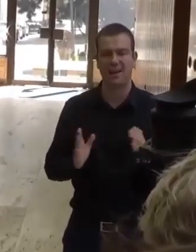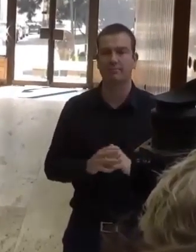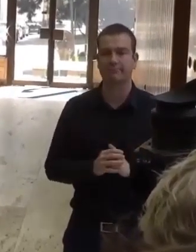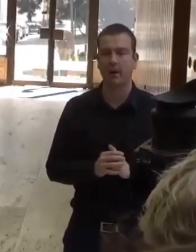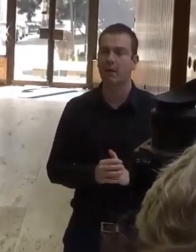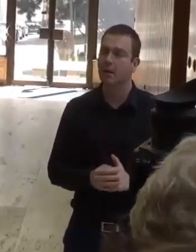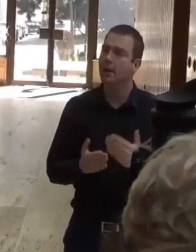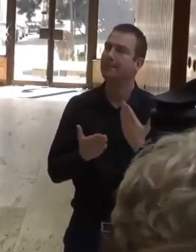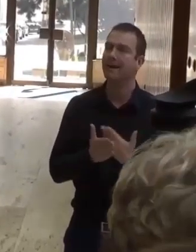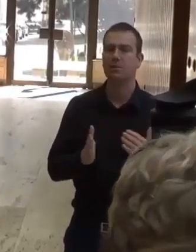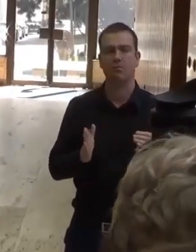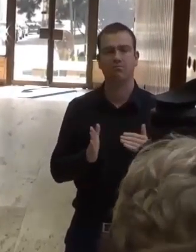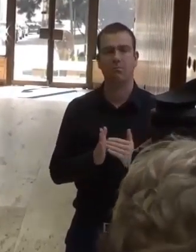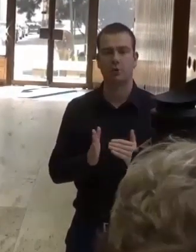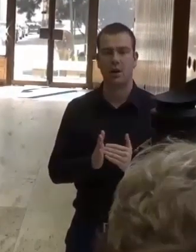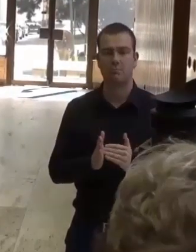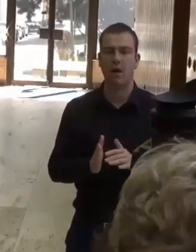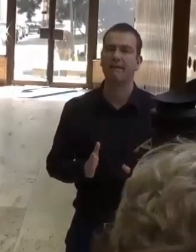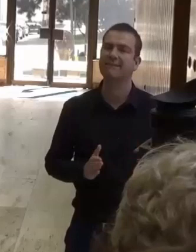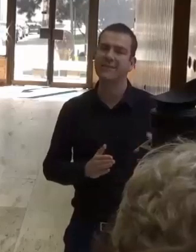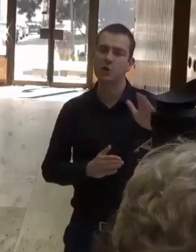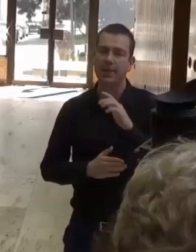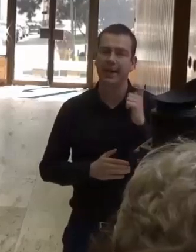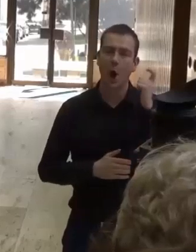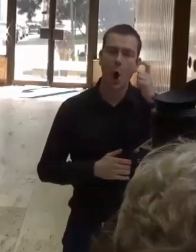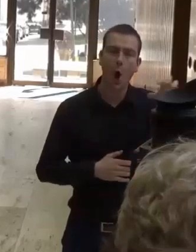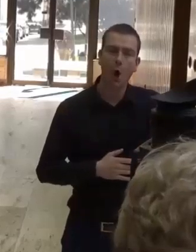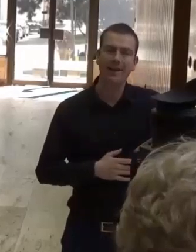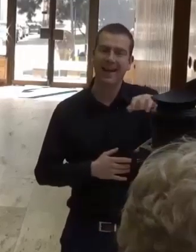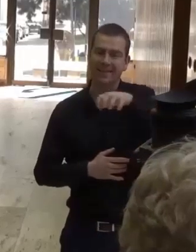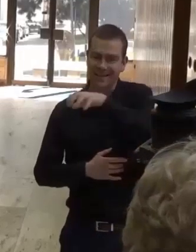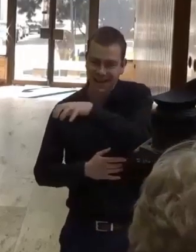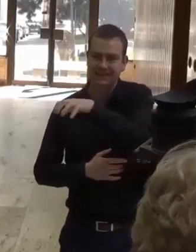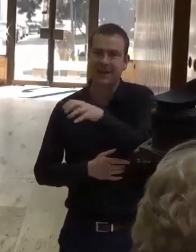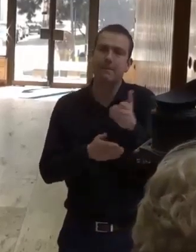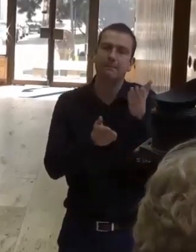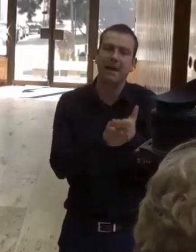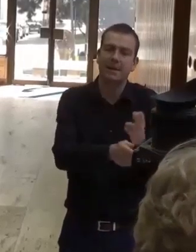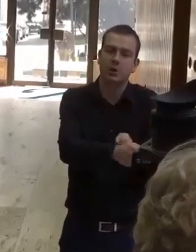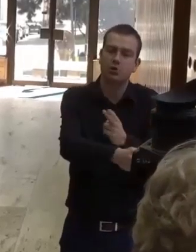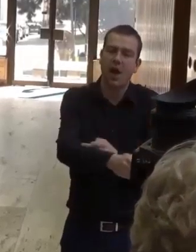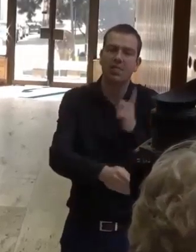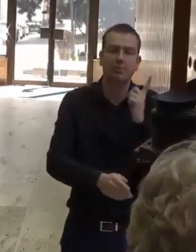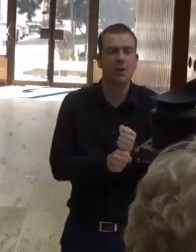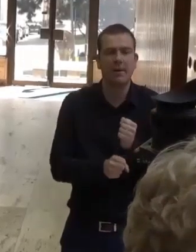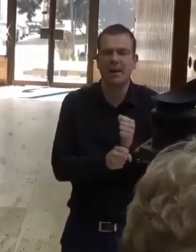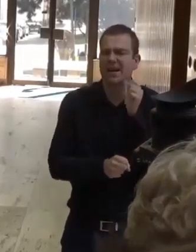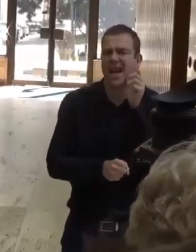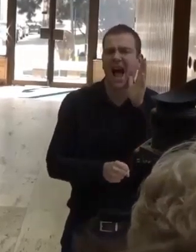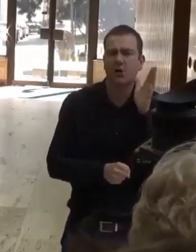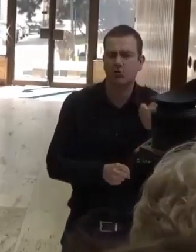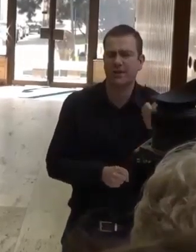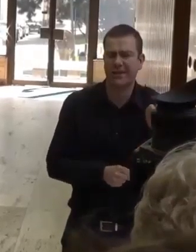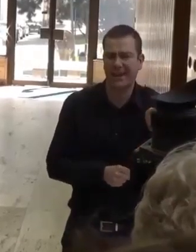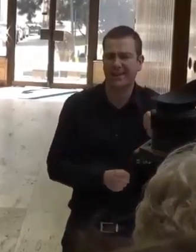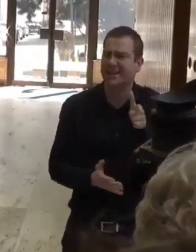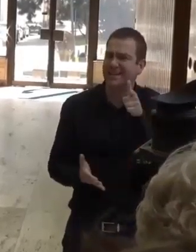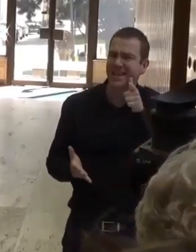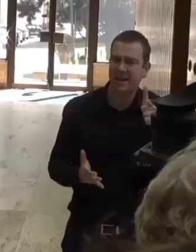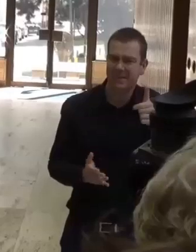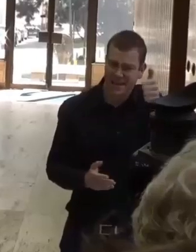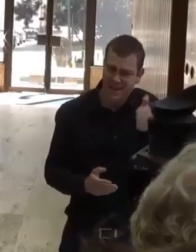potrebné, aby všetky štátne orgány pracovali 7 dní v týždeň 24 hodín denne na riešení